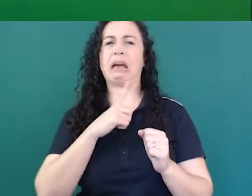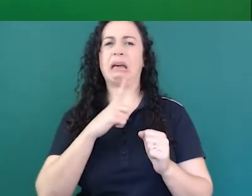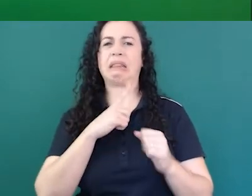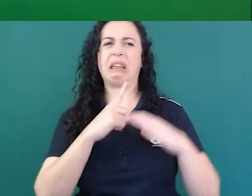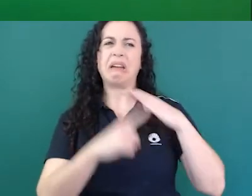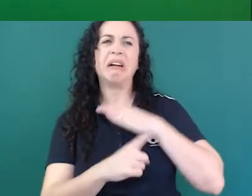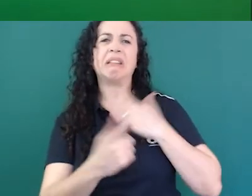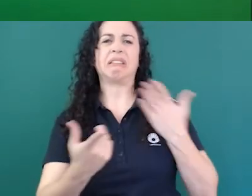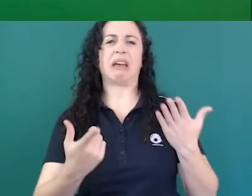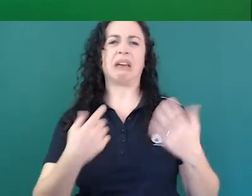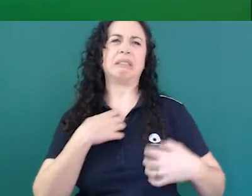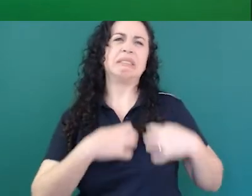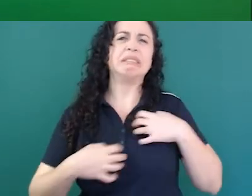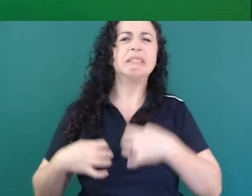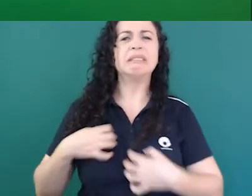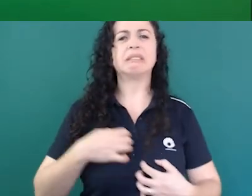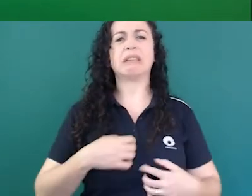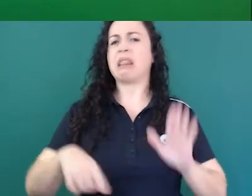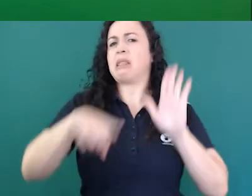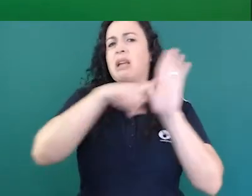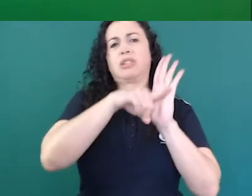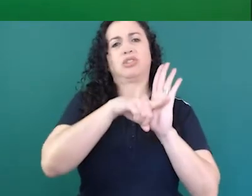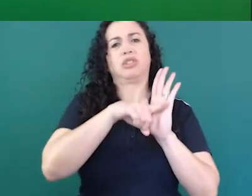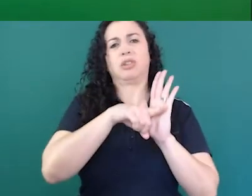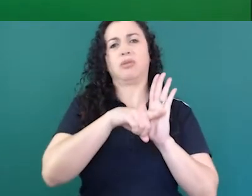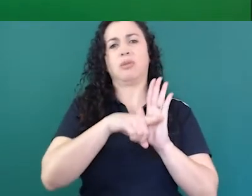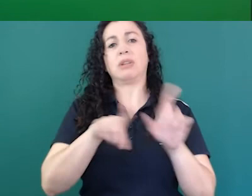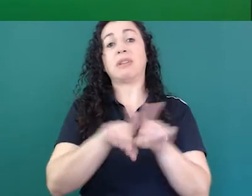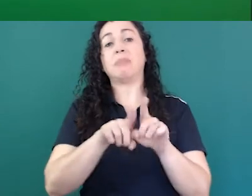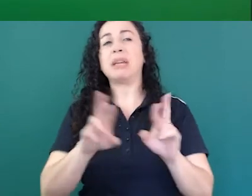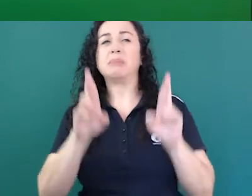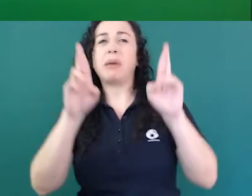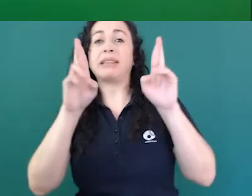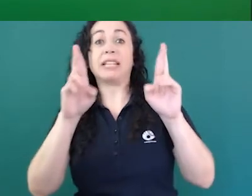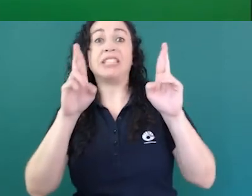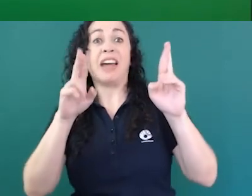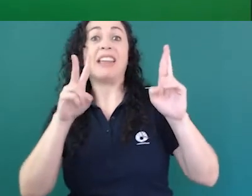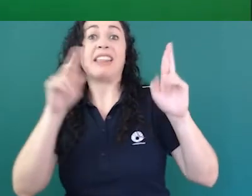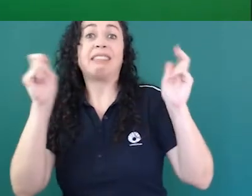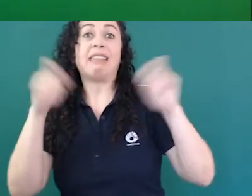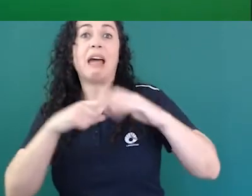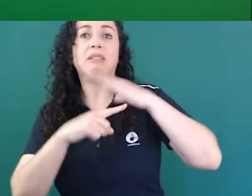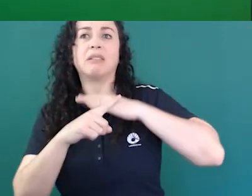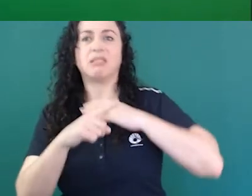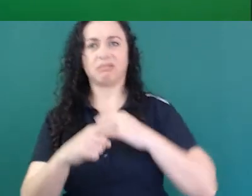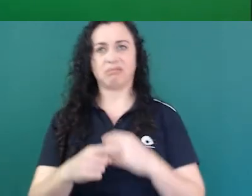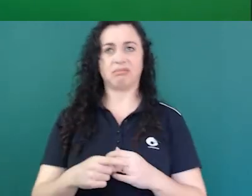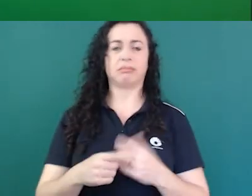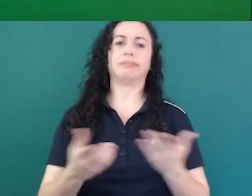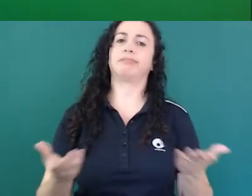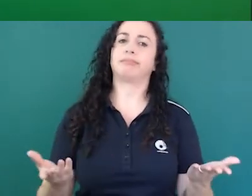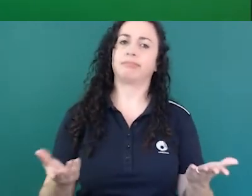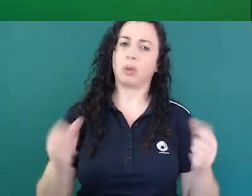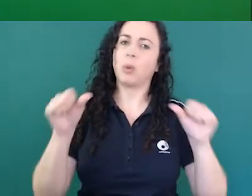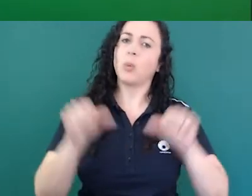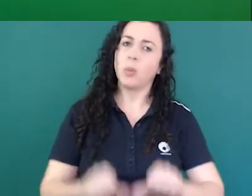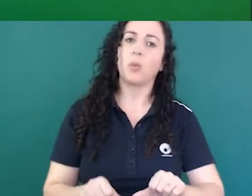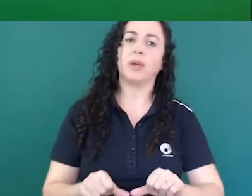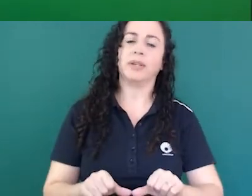então um pouco essa é minha preocupação nós temos algumas algumas soluções aí disponíveis tanto comercial